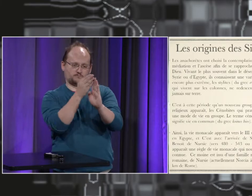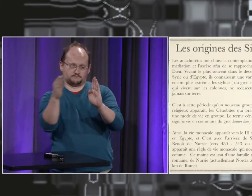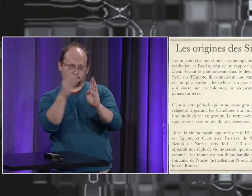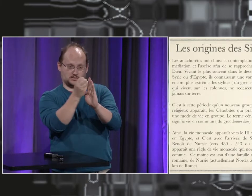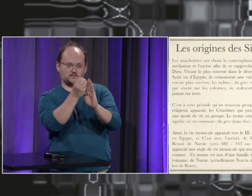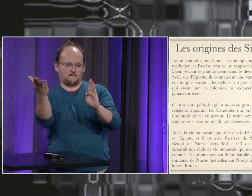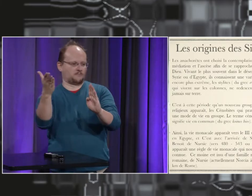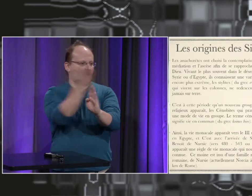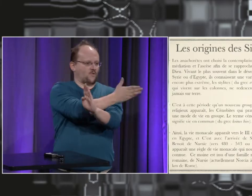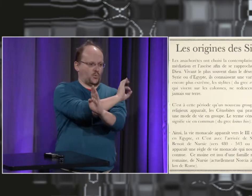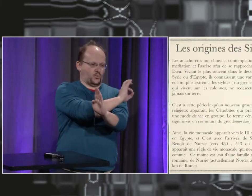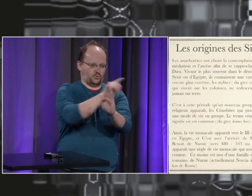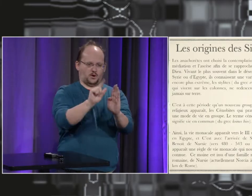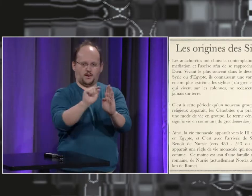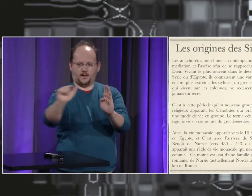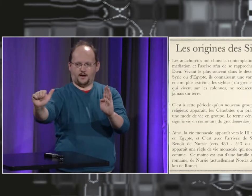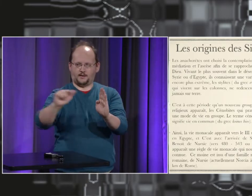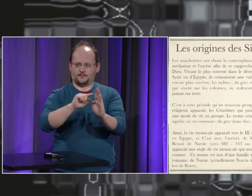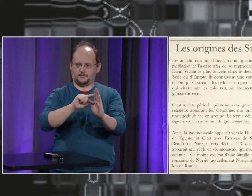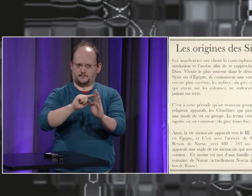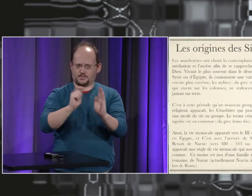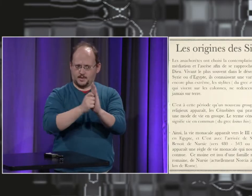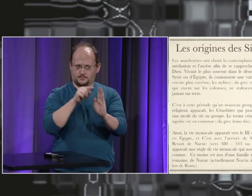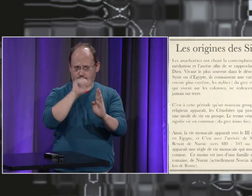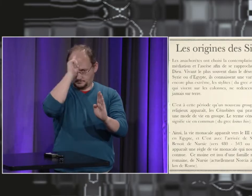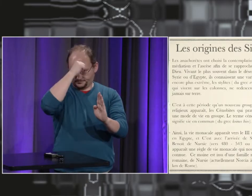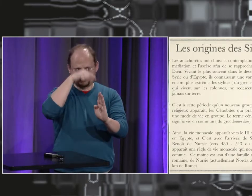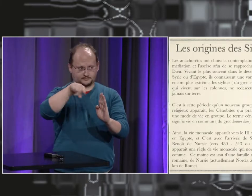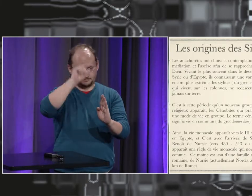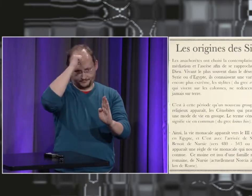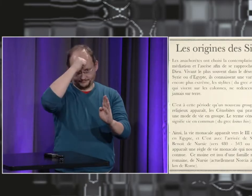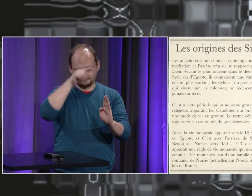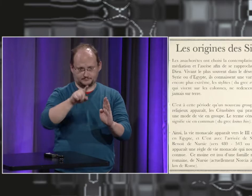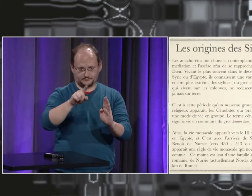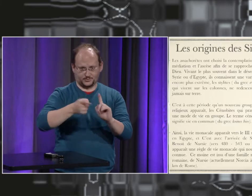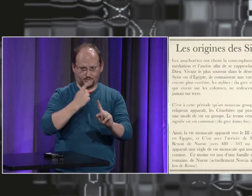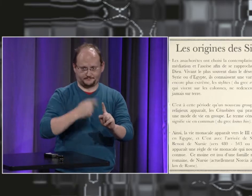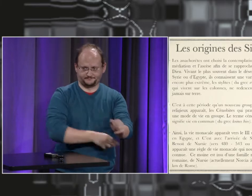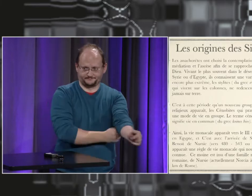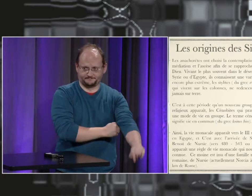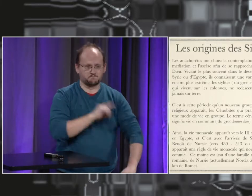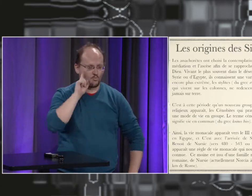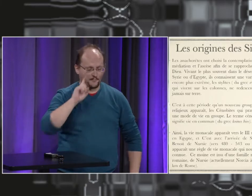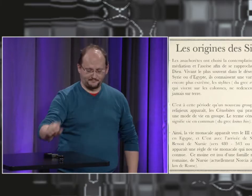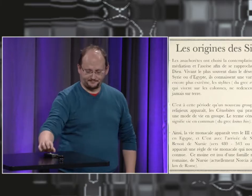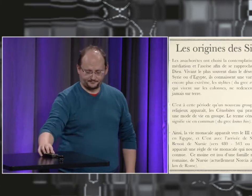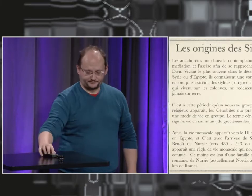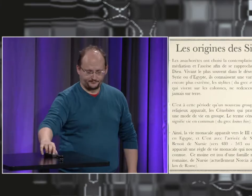Entre 400 et 600. On n'a pas de traces avant. Donc la date est importante, souvenez-vous-en.